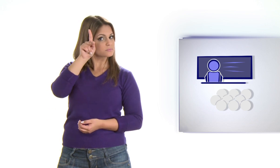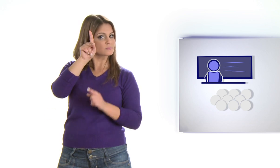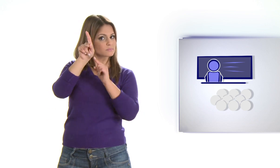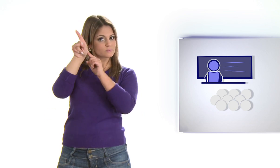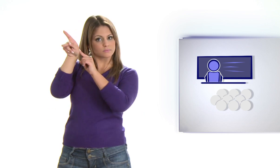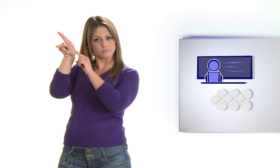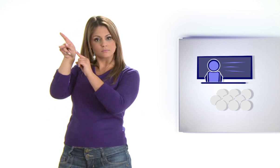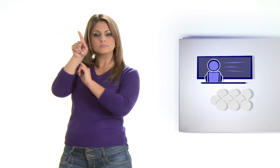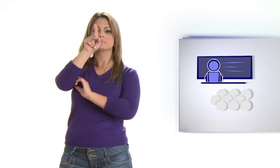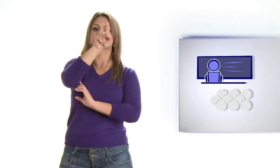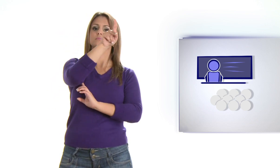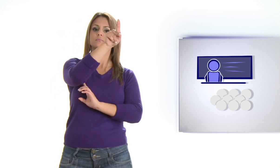Professor